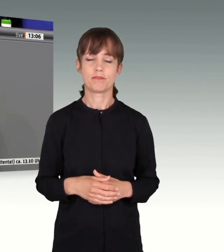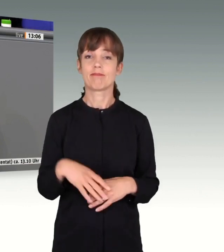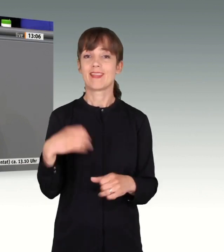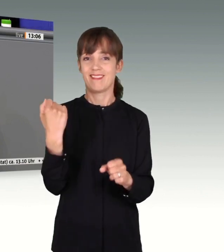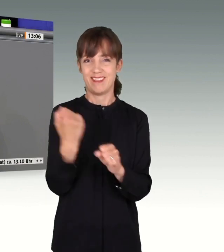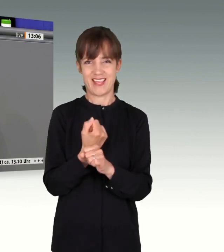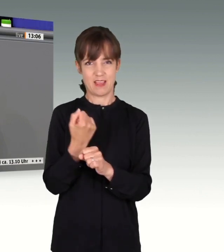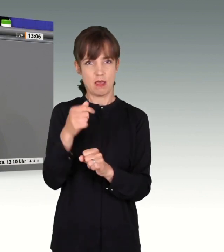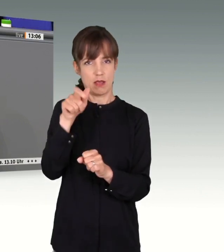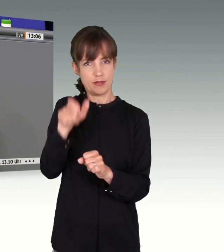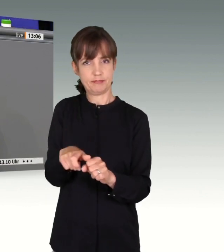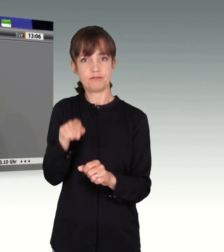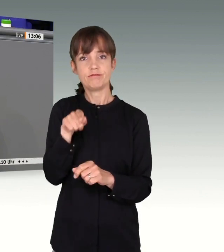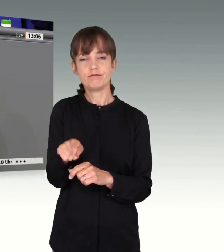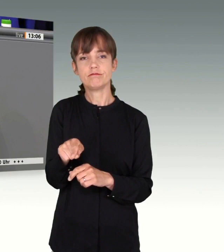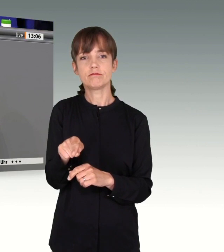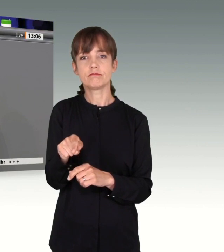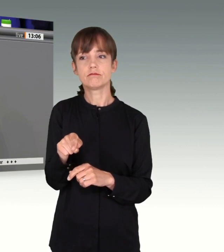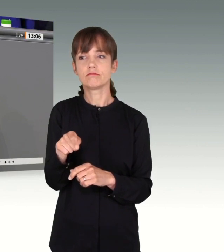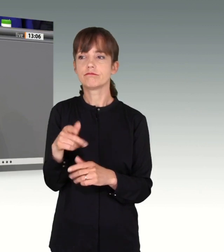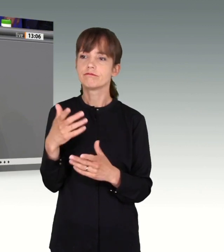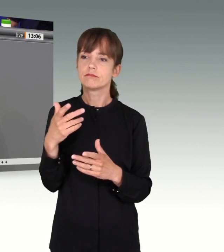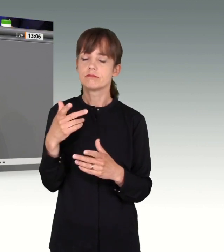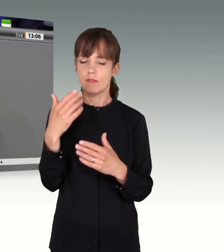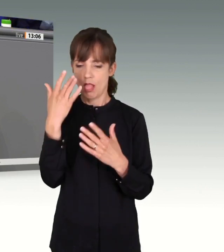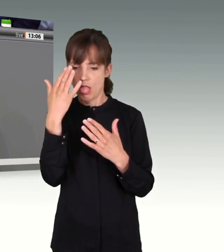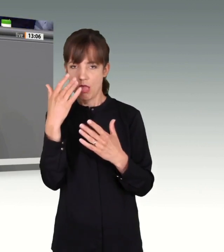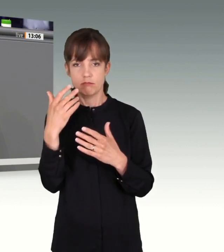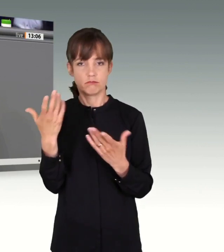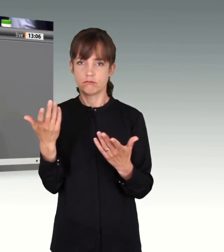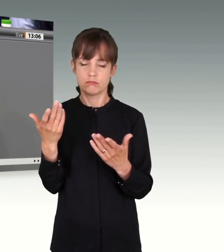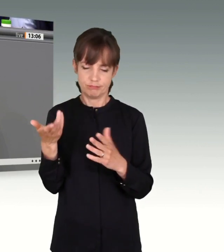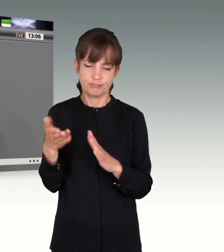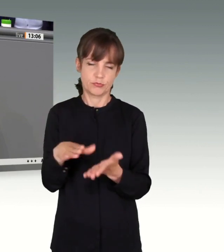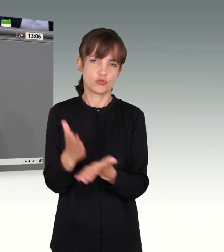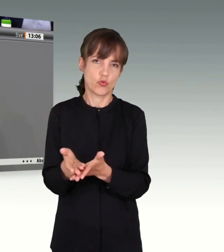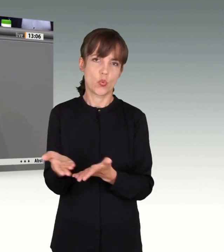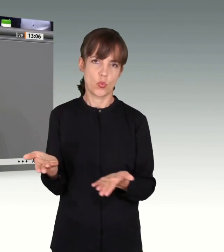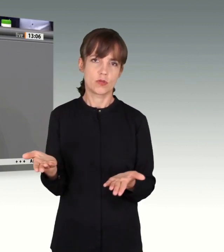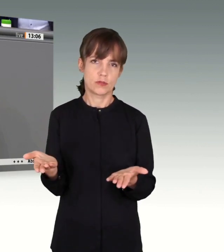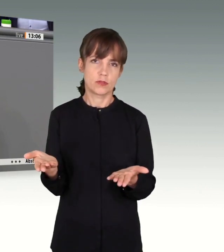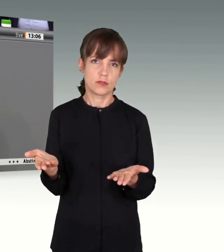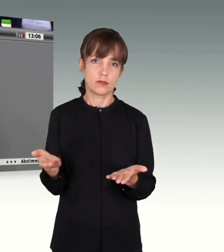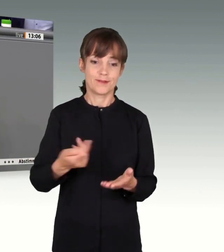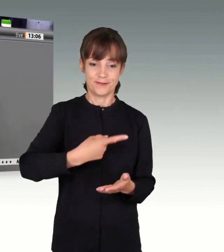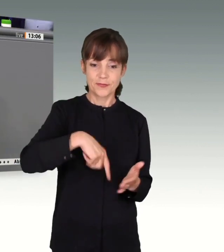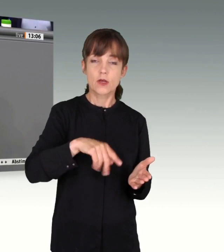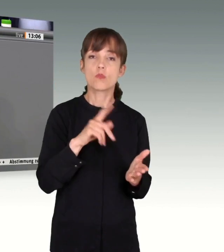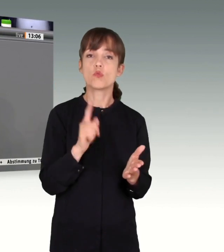muss mit der Tat nicht mehr leben. Der hat es hinter sich. Wir schon,